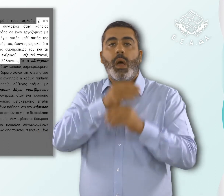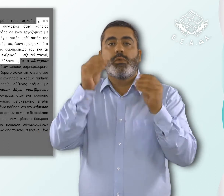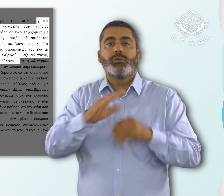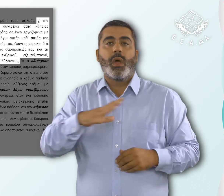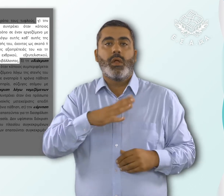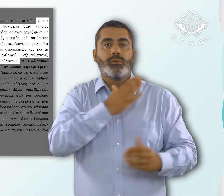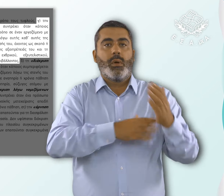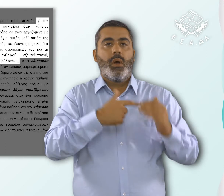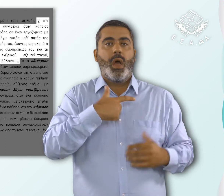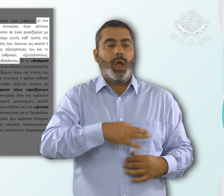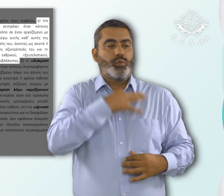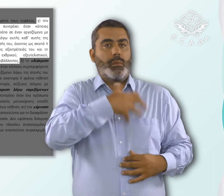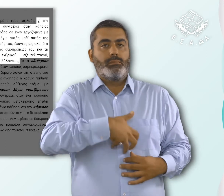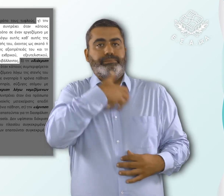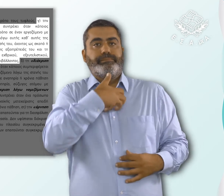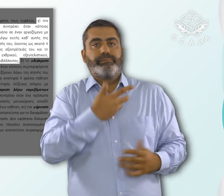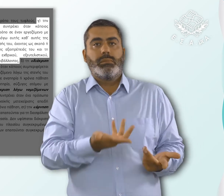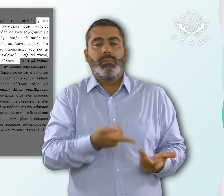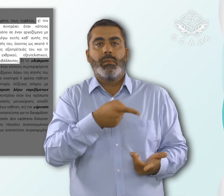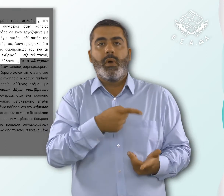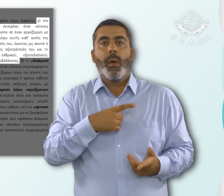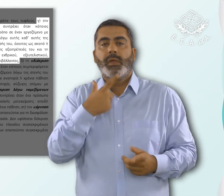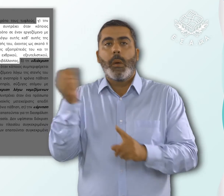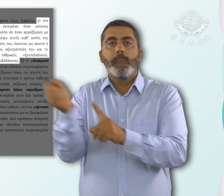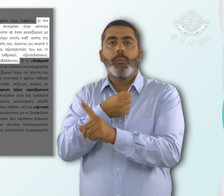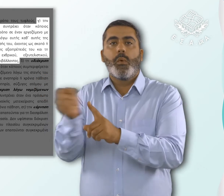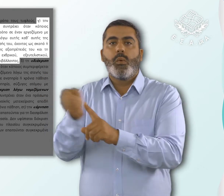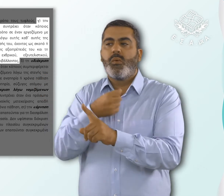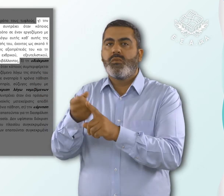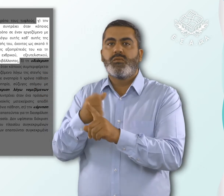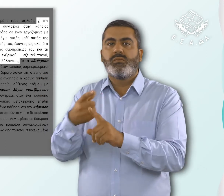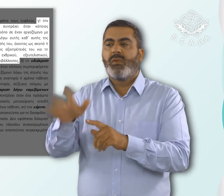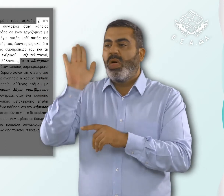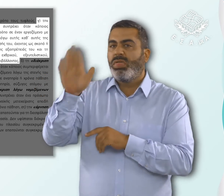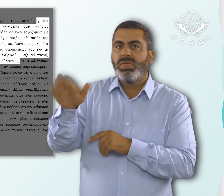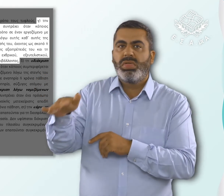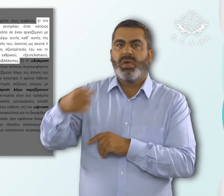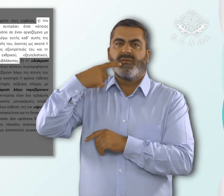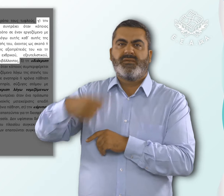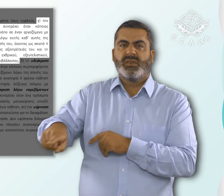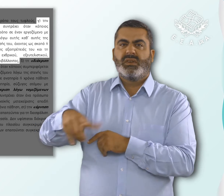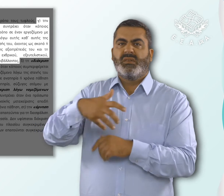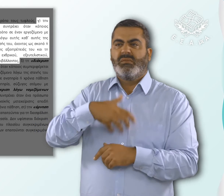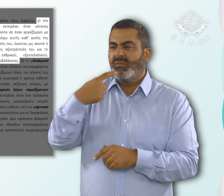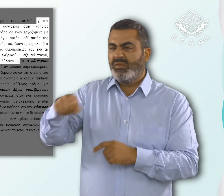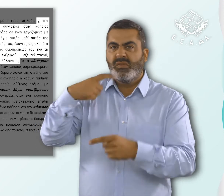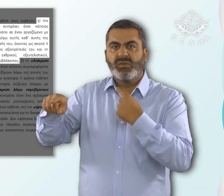προσβολή της αξιοπρέπειας του και τη δημιουργία εκφοβιστικού, εχθρικού, εξευτελιστικού, ταπεινωτικού ή επιθετικού